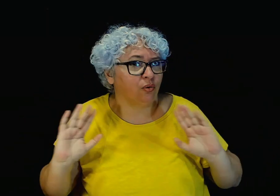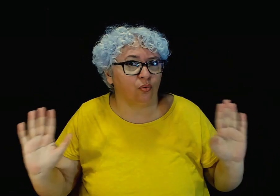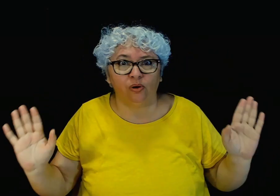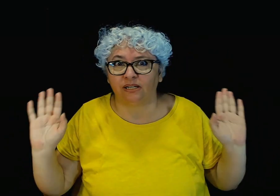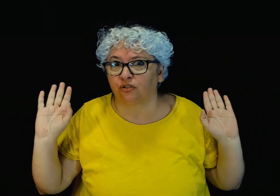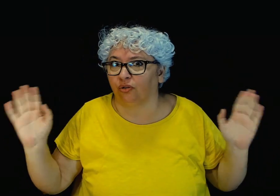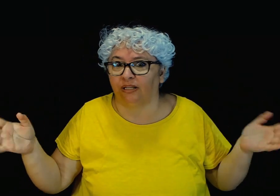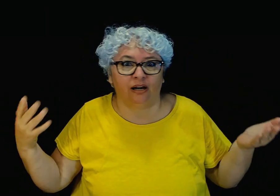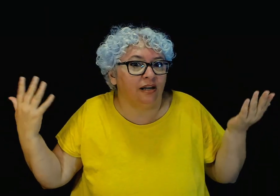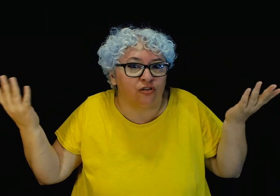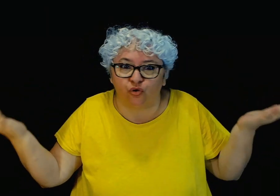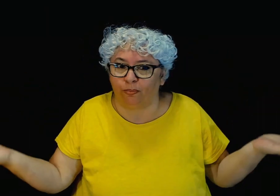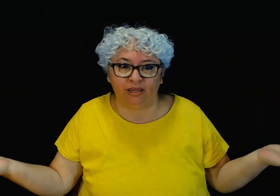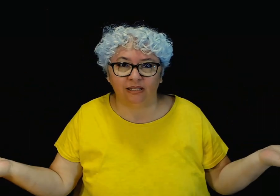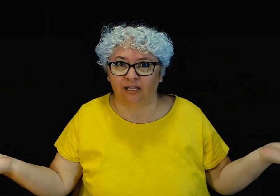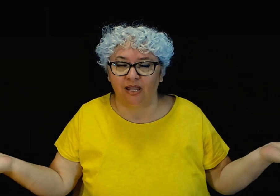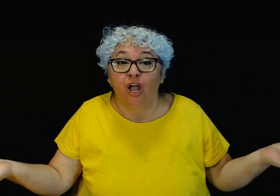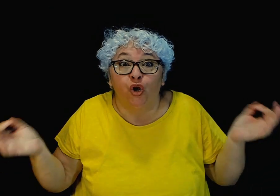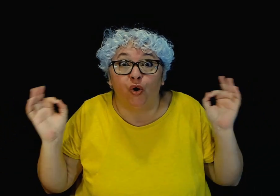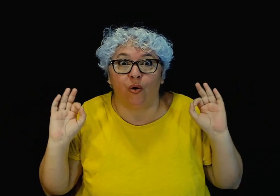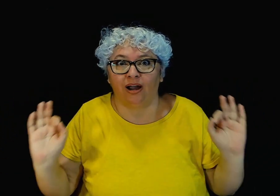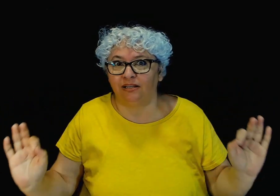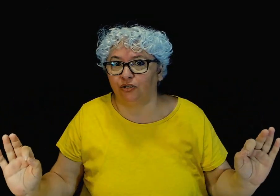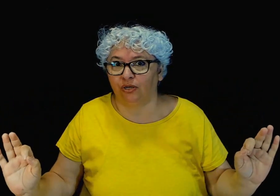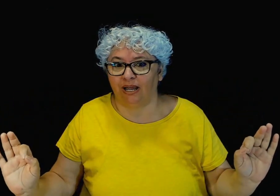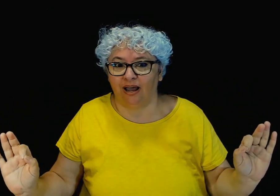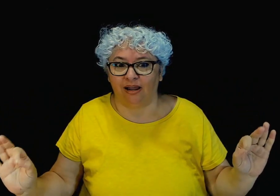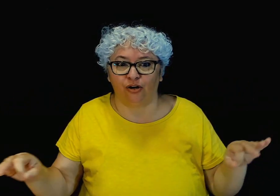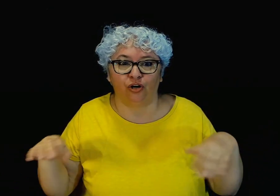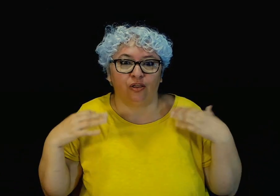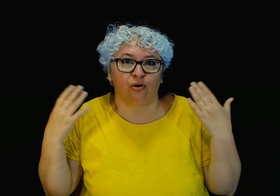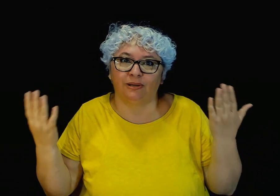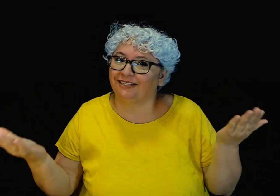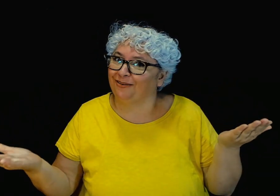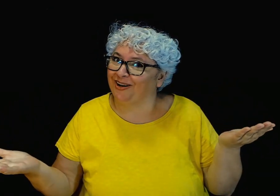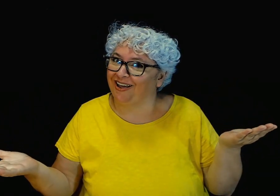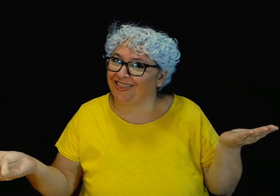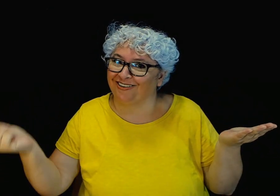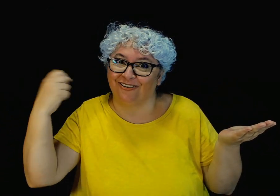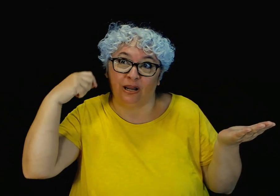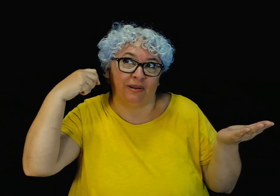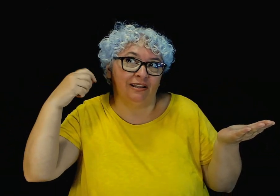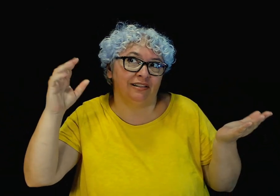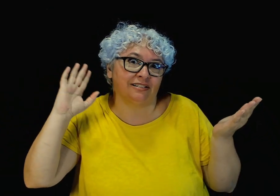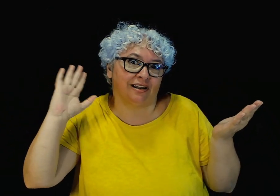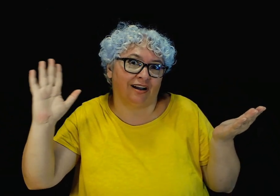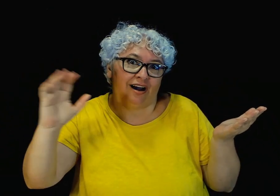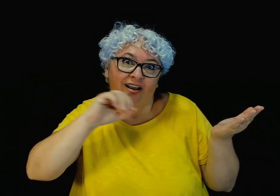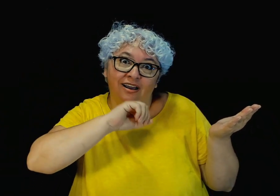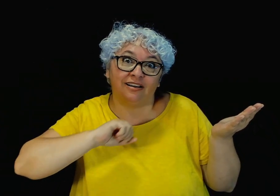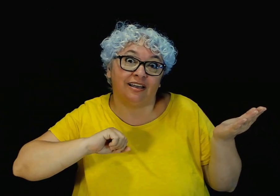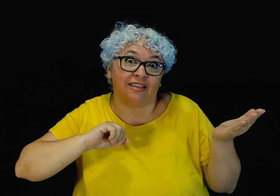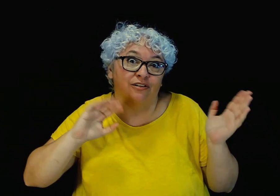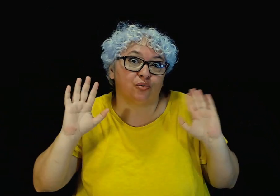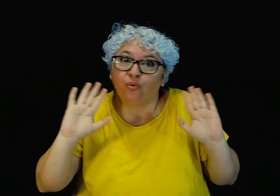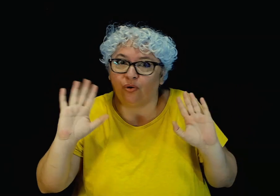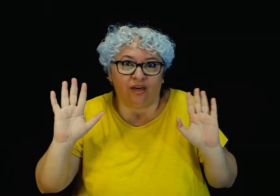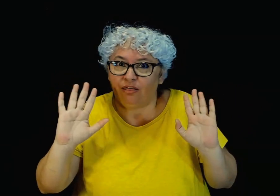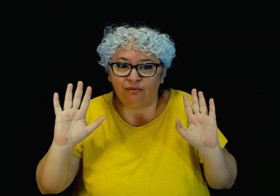ocurra esconderle el chupete no lo hagas llorar no le dobles el brazo no le pintes la cara ni le des un codazo